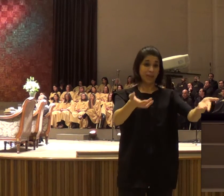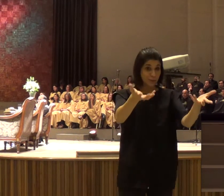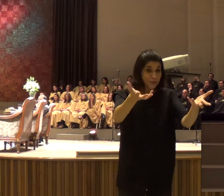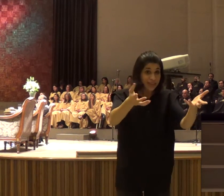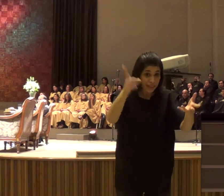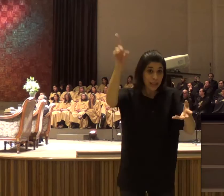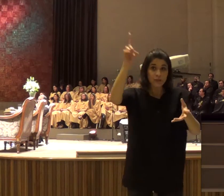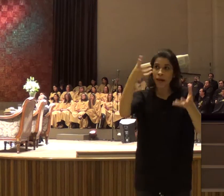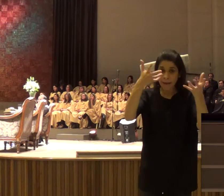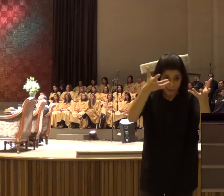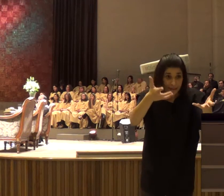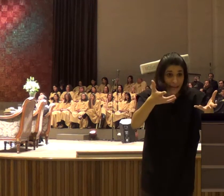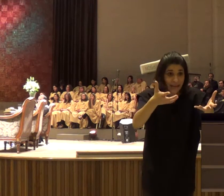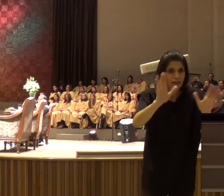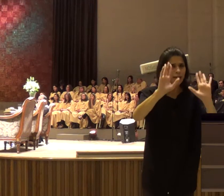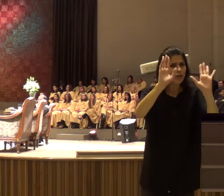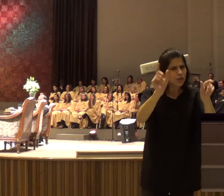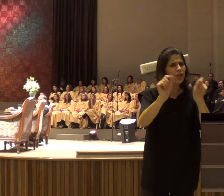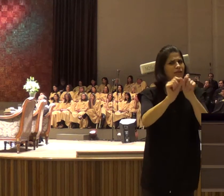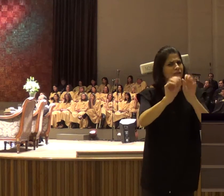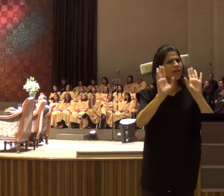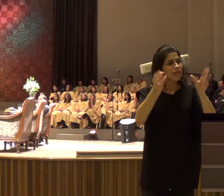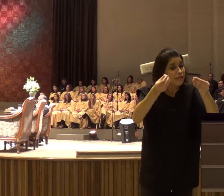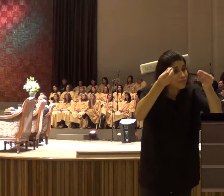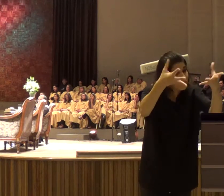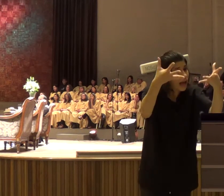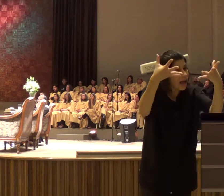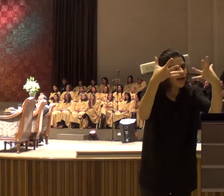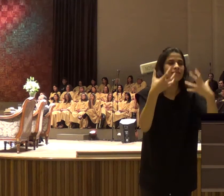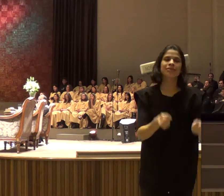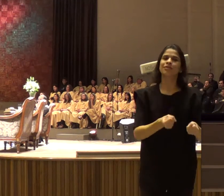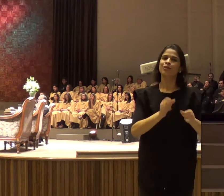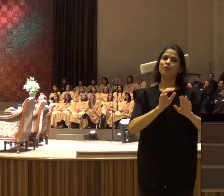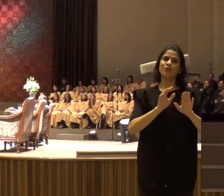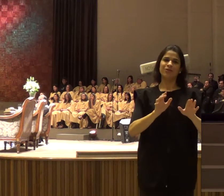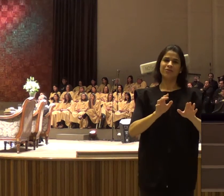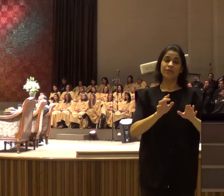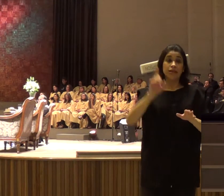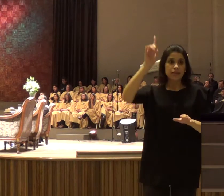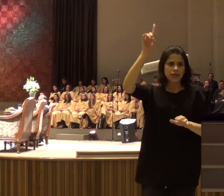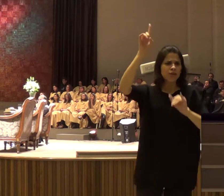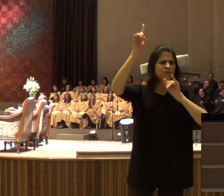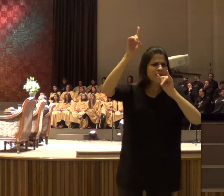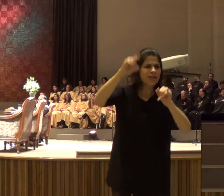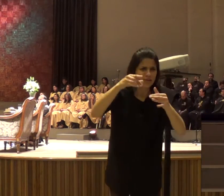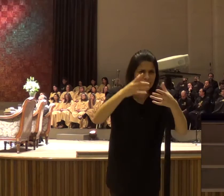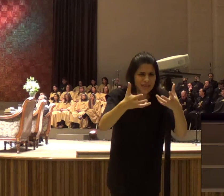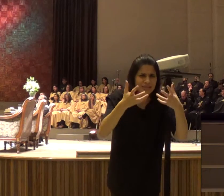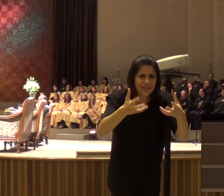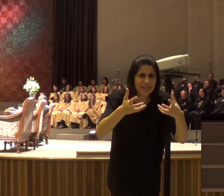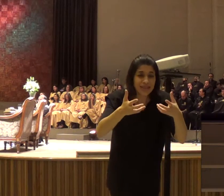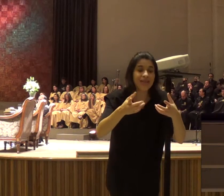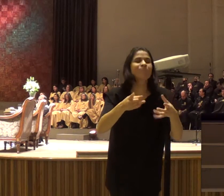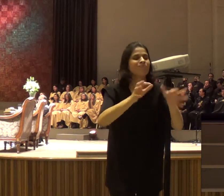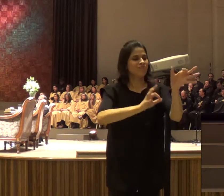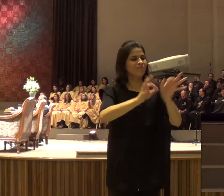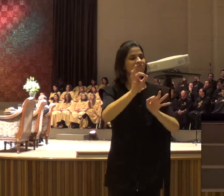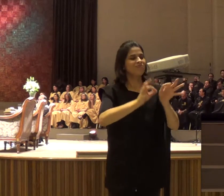meu plano, ou quer o seu? Se você me deixar, eu vou colocar, esse plano, em prática, na sua